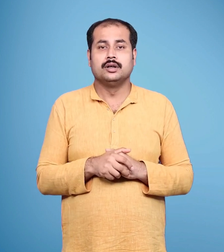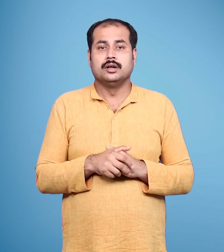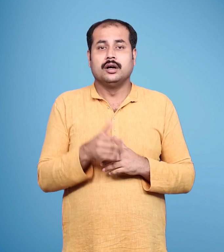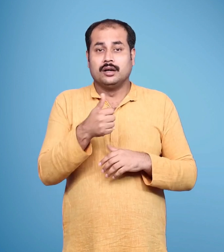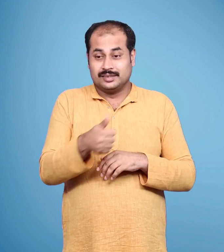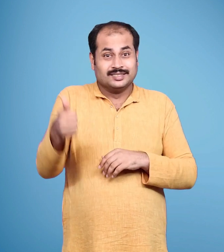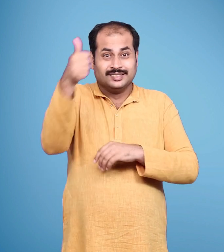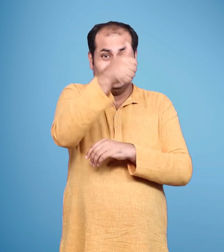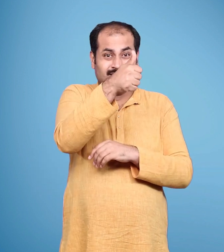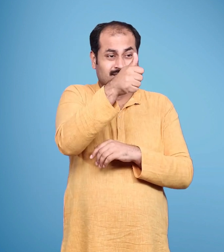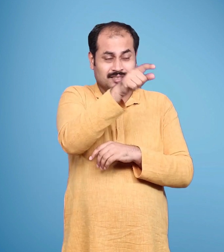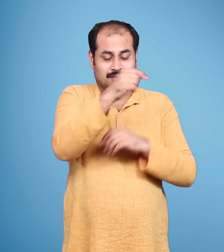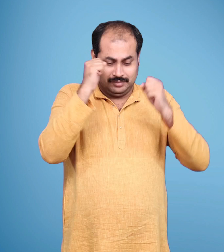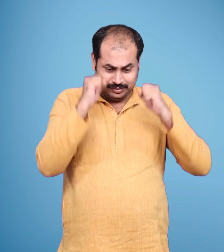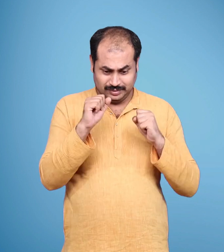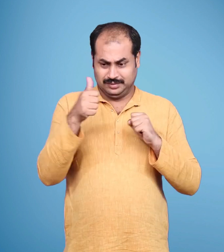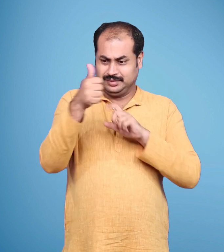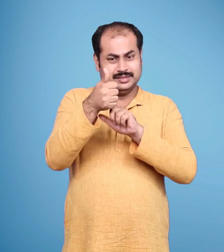वही इसके अधिकारी हैं